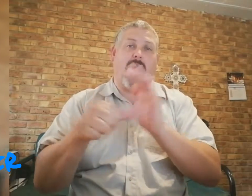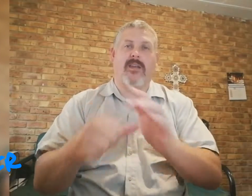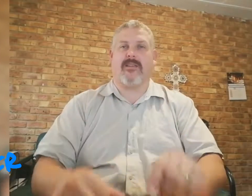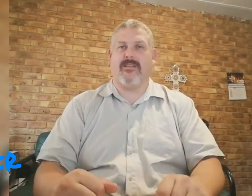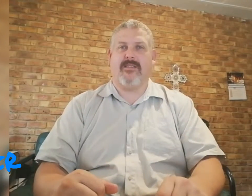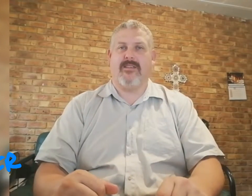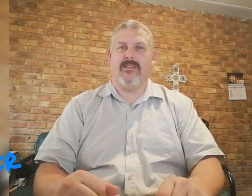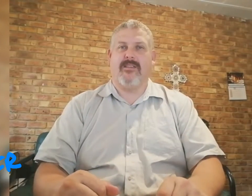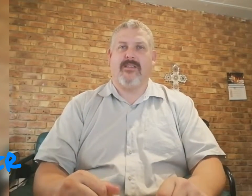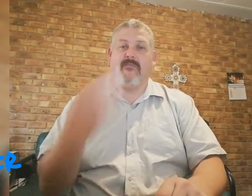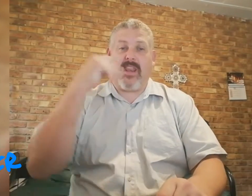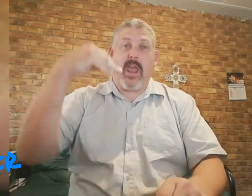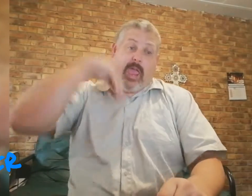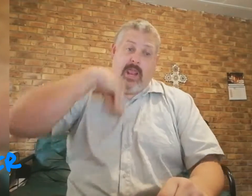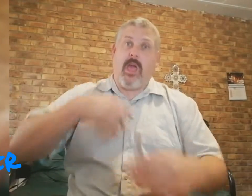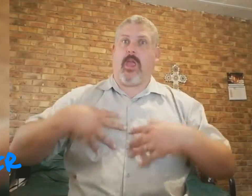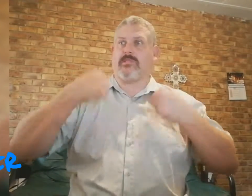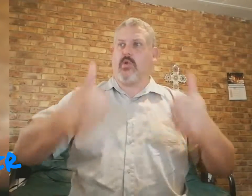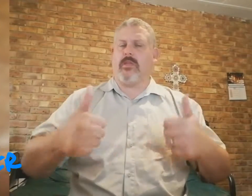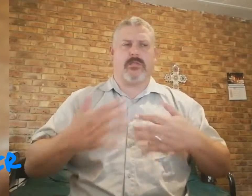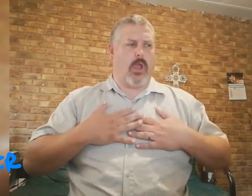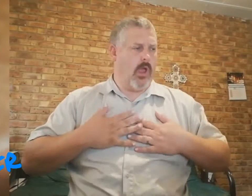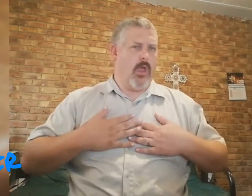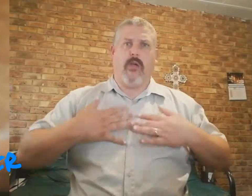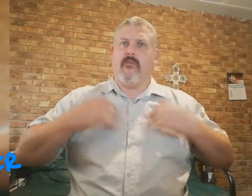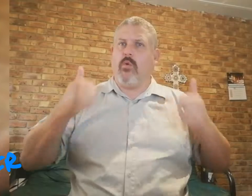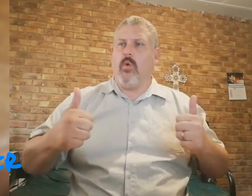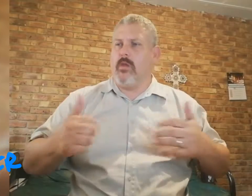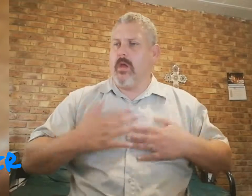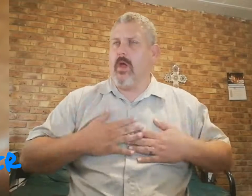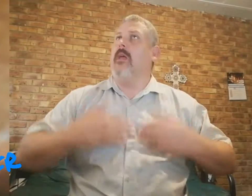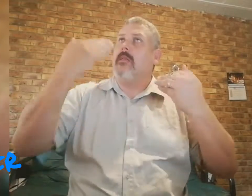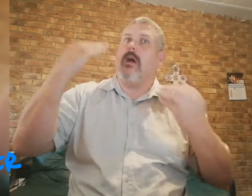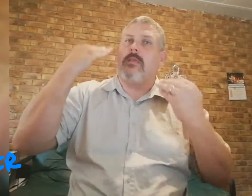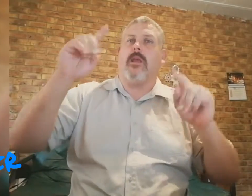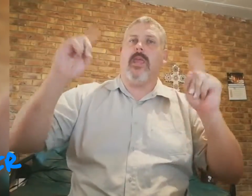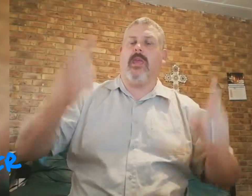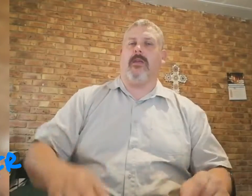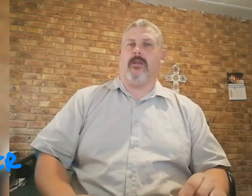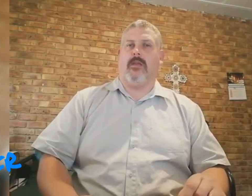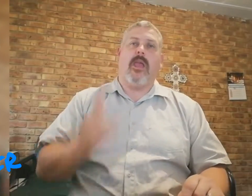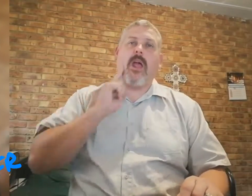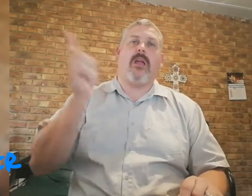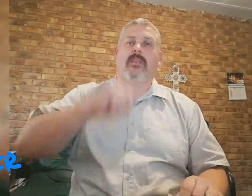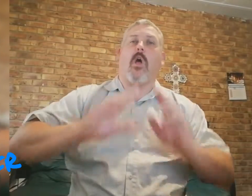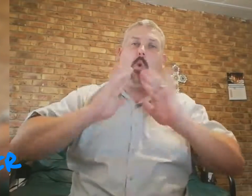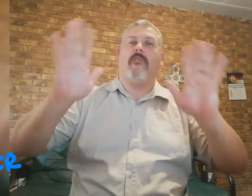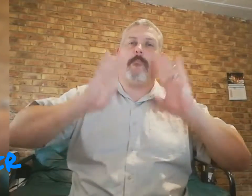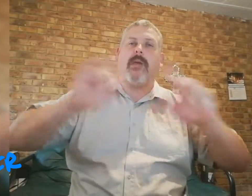belangrik, wanneer, innelig, gestand is, voel goed, dank, dankie, elke dag, loof en